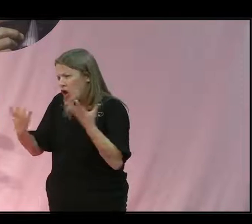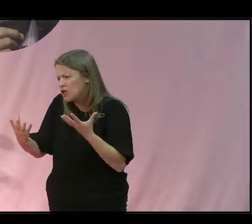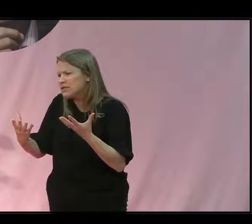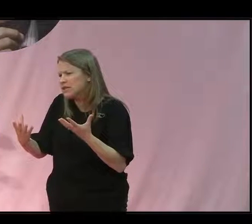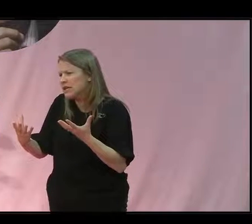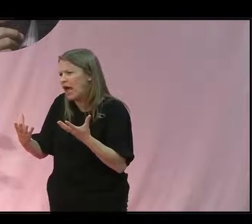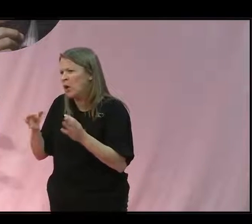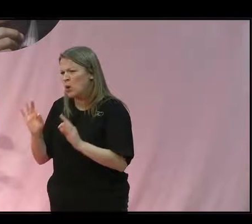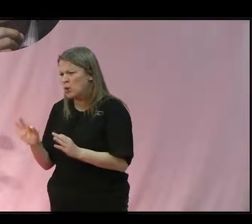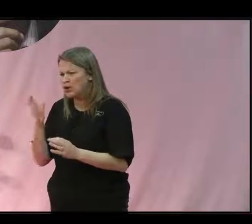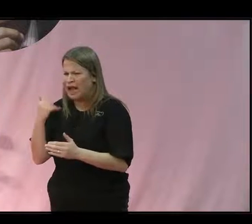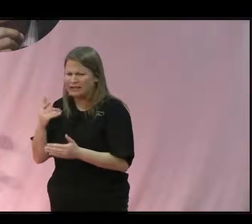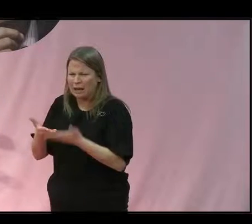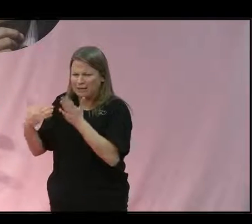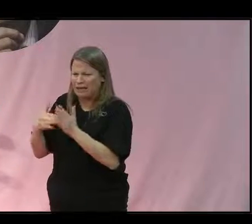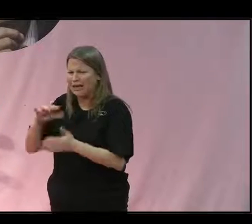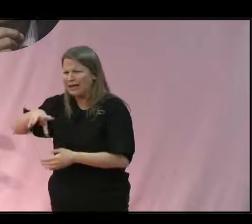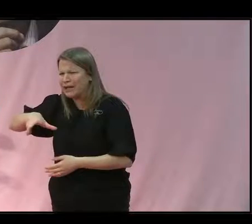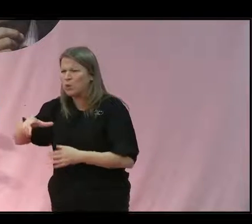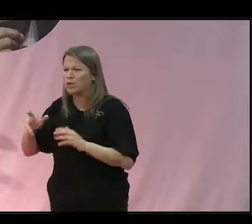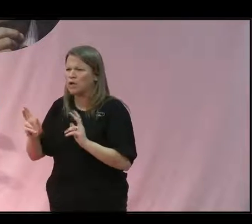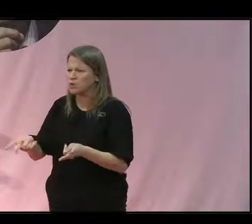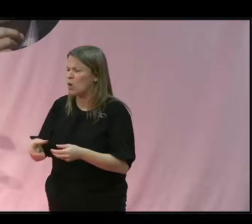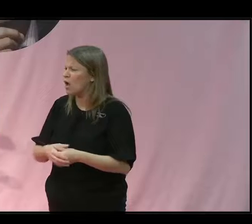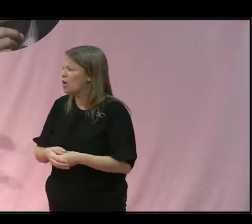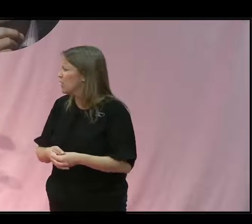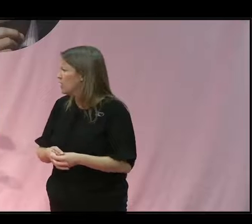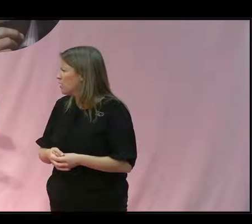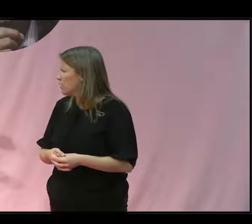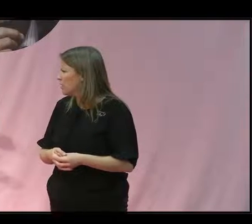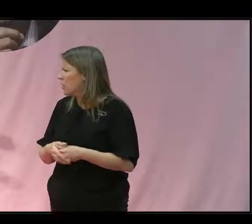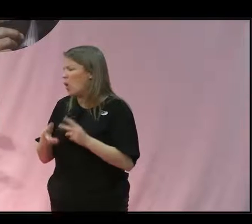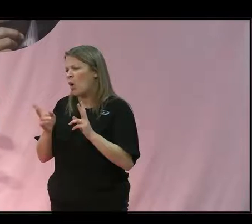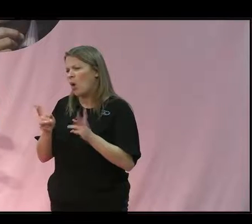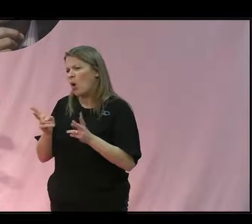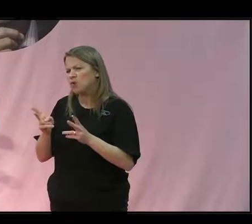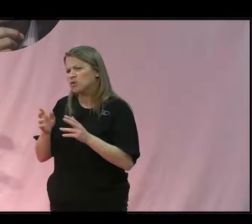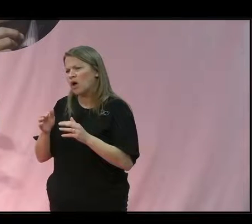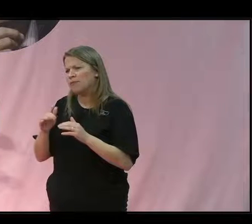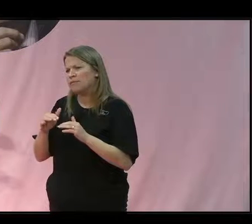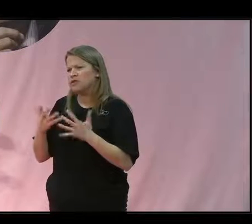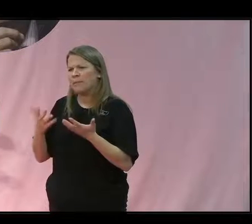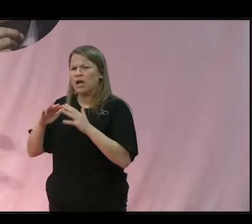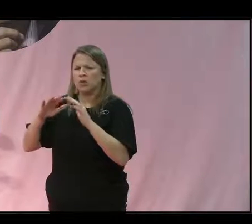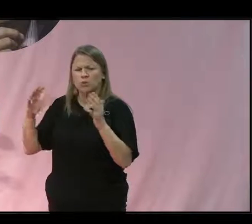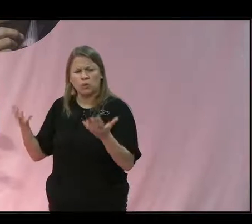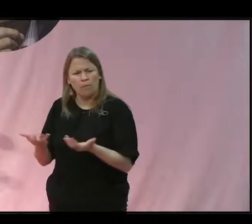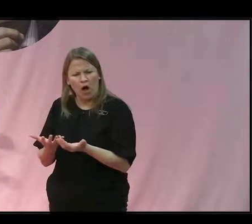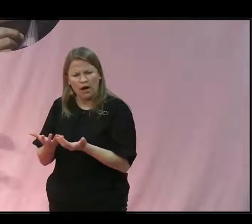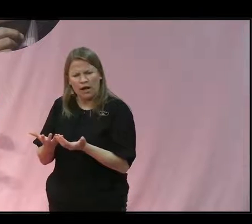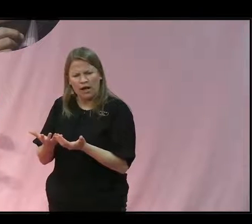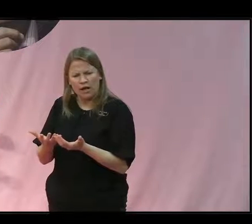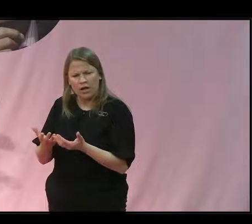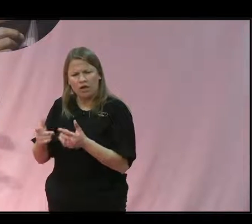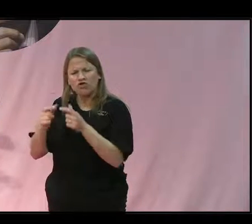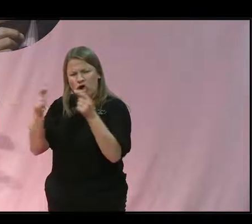regionen. Å ena sidan kanske. Men också någonting om det här med de globala ramverken. Vad betyder de här olika internationella